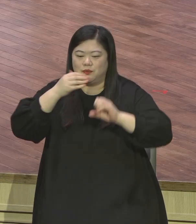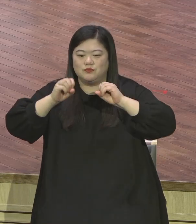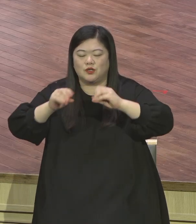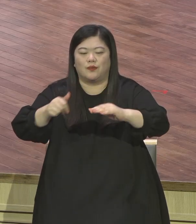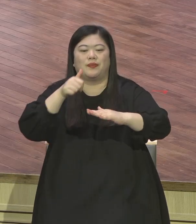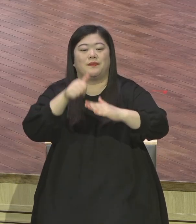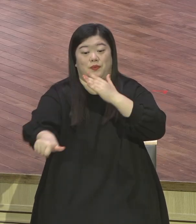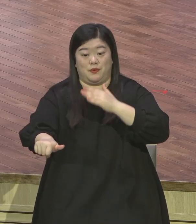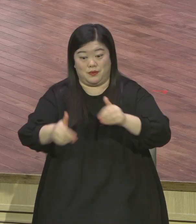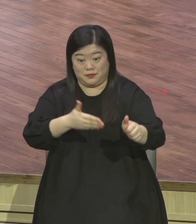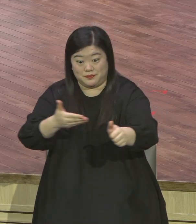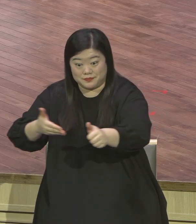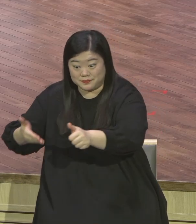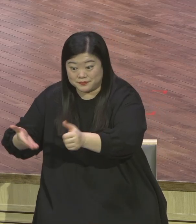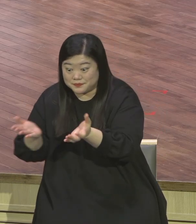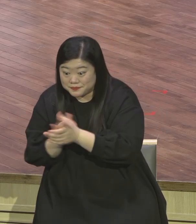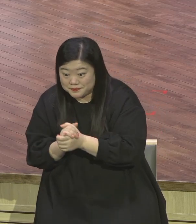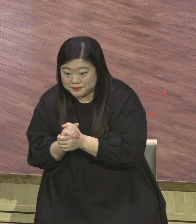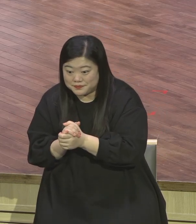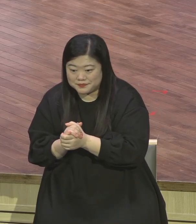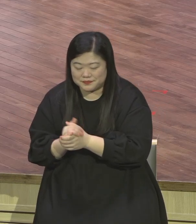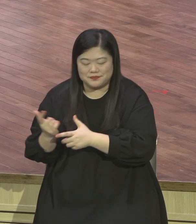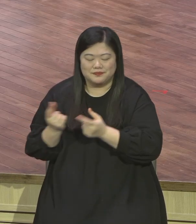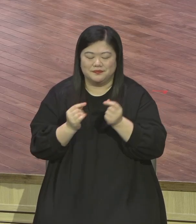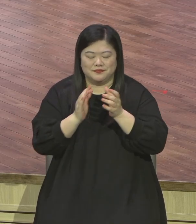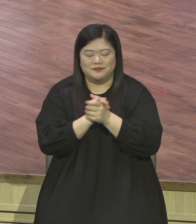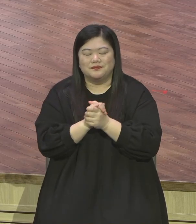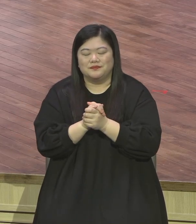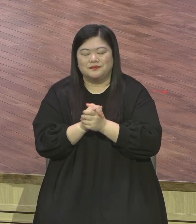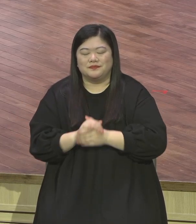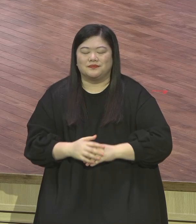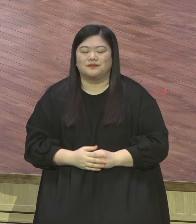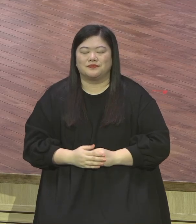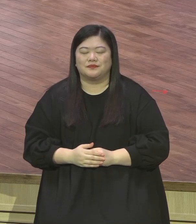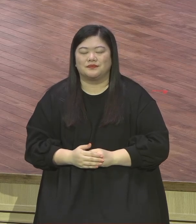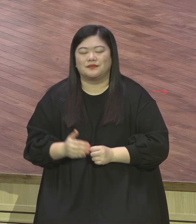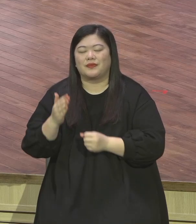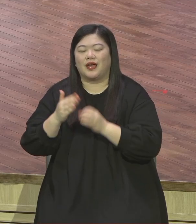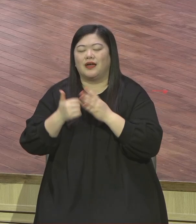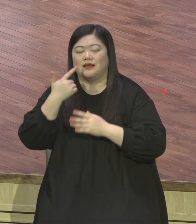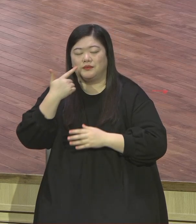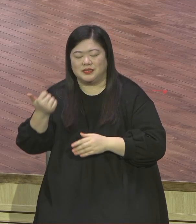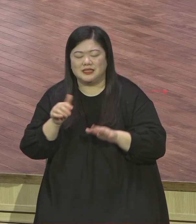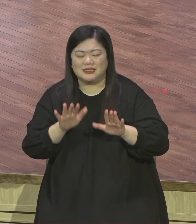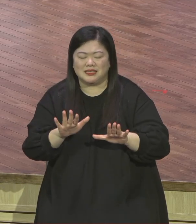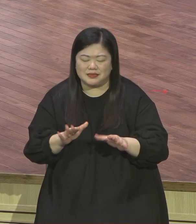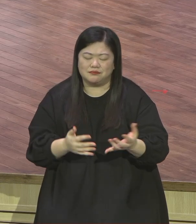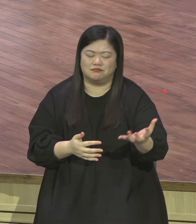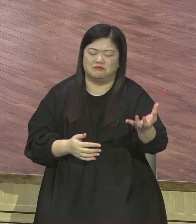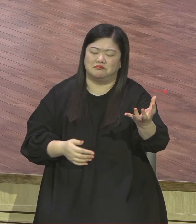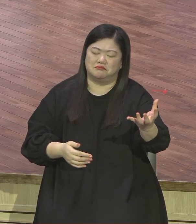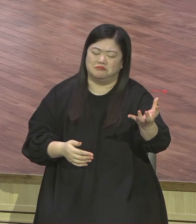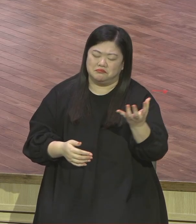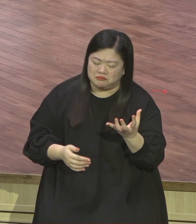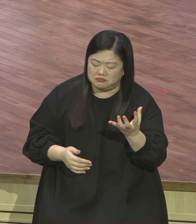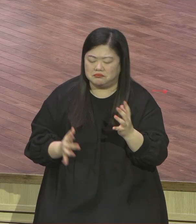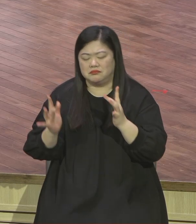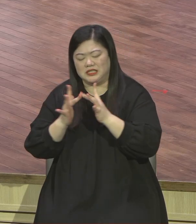기도합시다 아버지 하나님 이렇게 대면 비대면 예배이지만 하나님 우리 모든 성도들 얼굴을